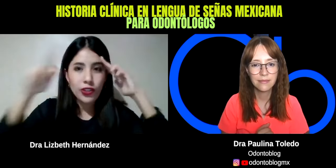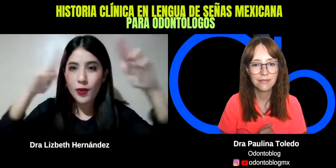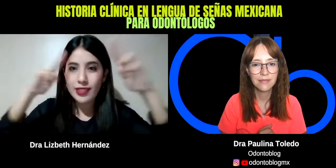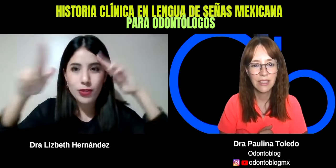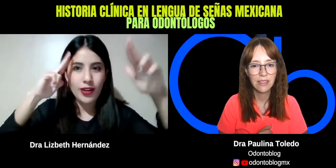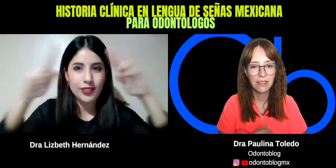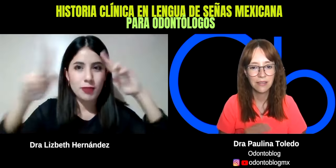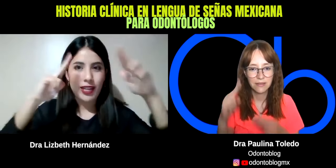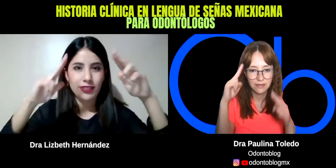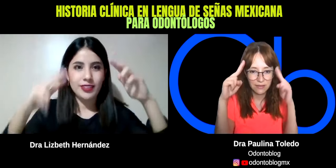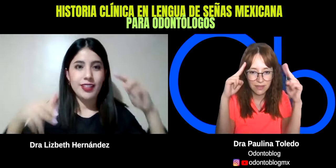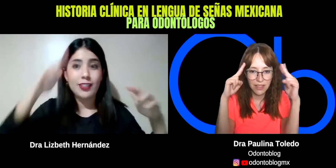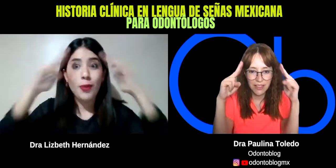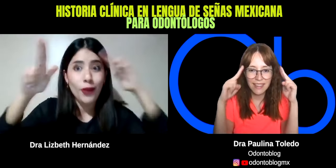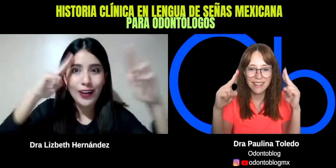hacemos con las dos manos. Es como hola.